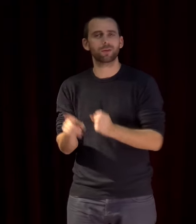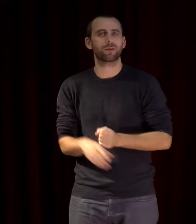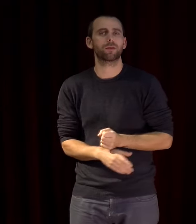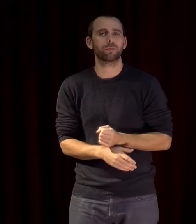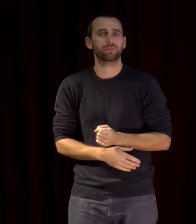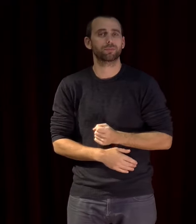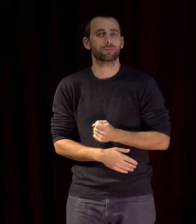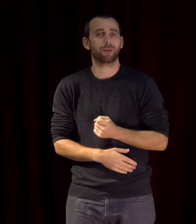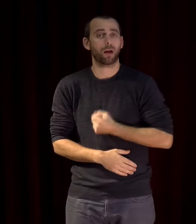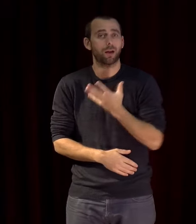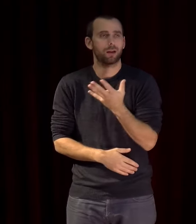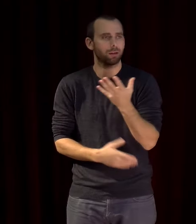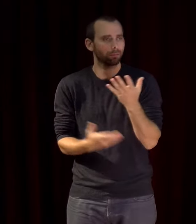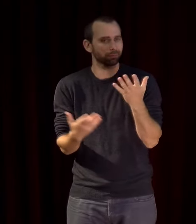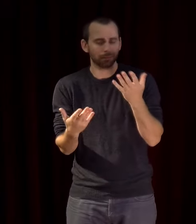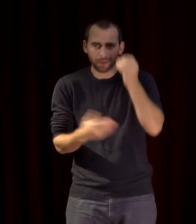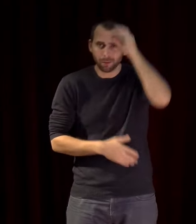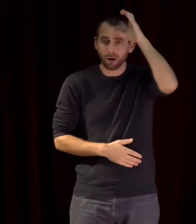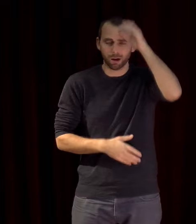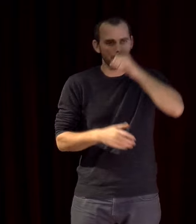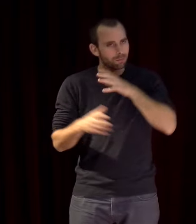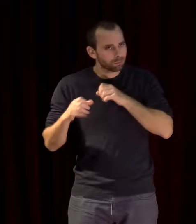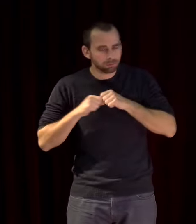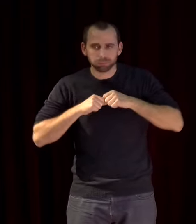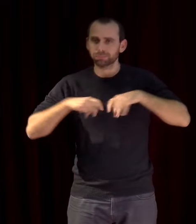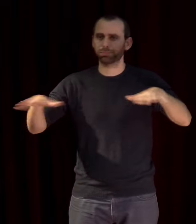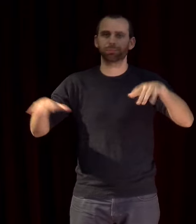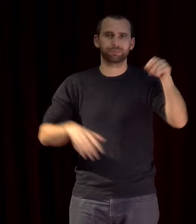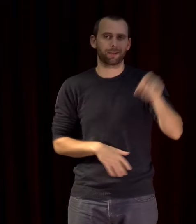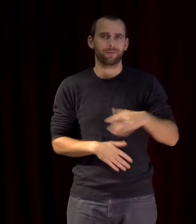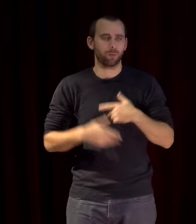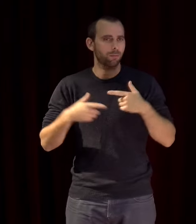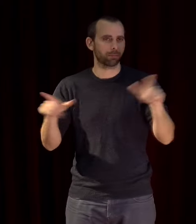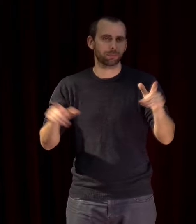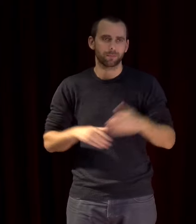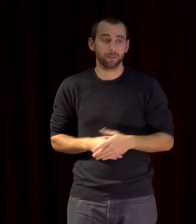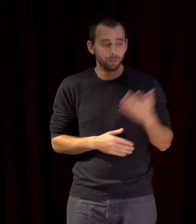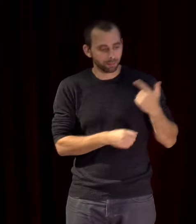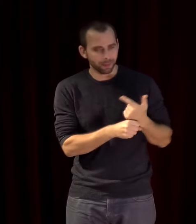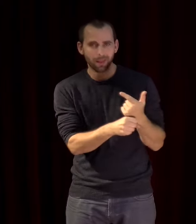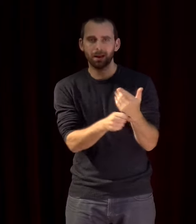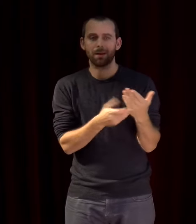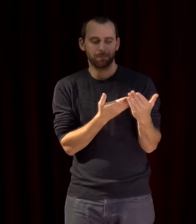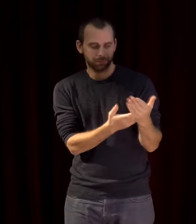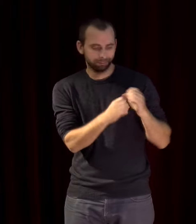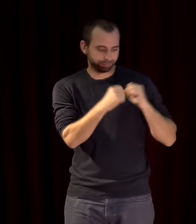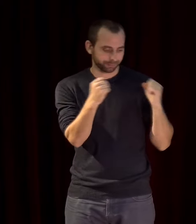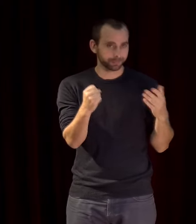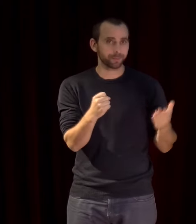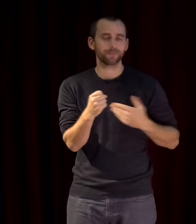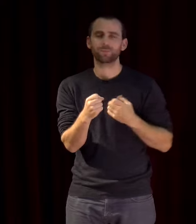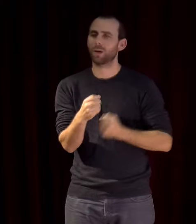Voilà. Donc la Biennale, c'est une sorte de festival dans lequel on peut voir un grand nombre d'œuvres produites autour du bassin